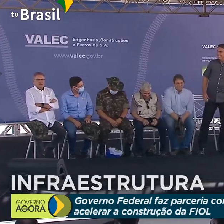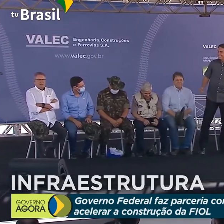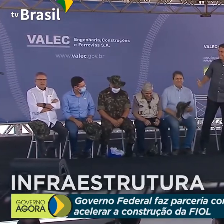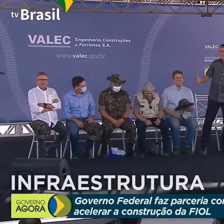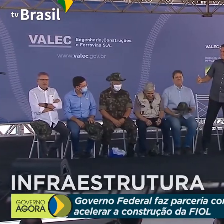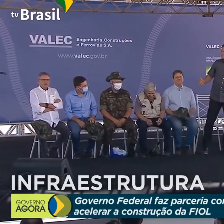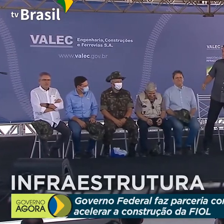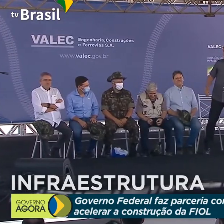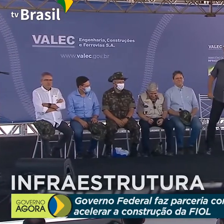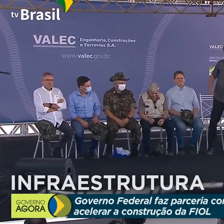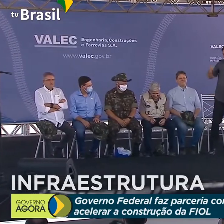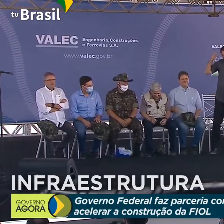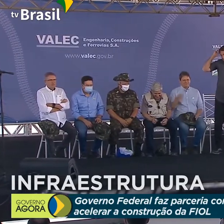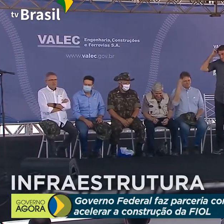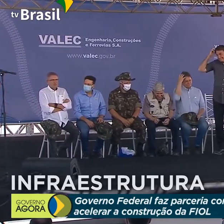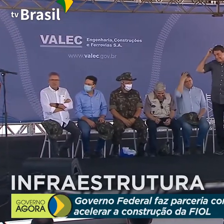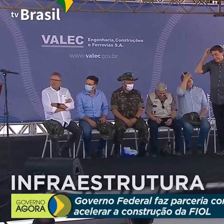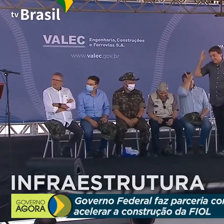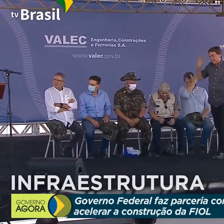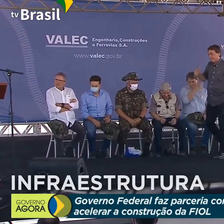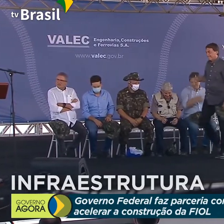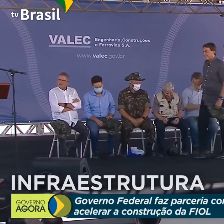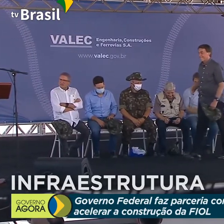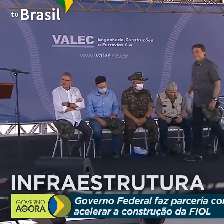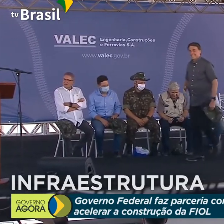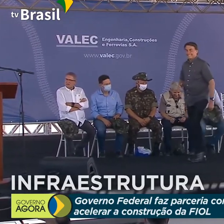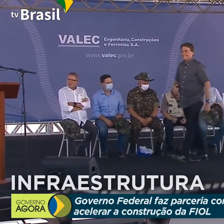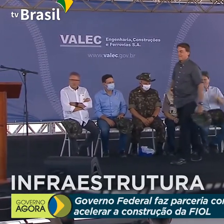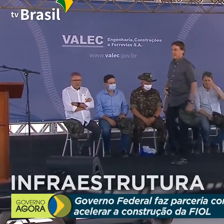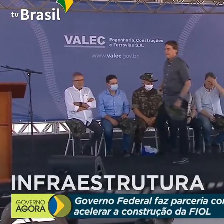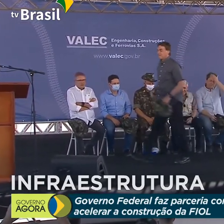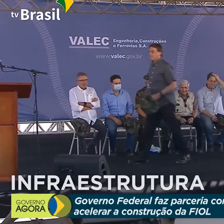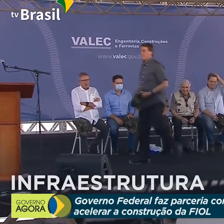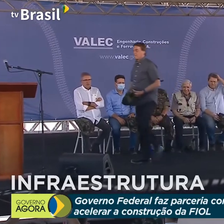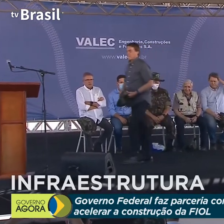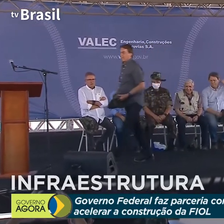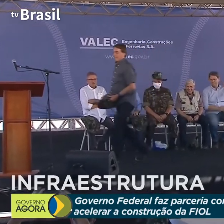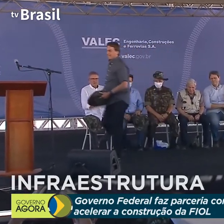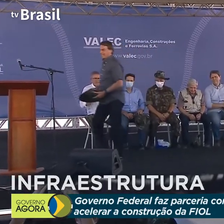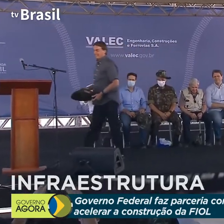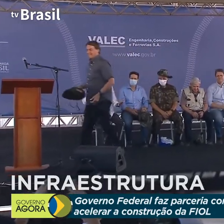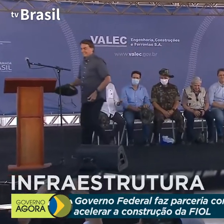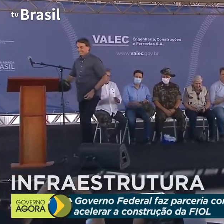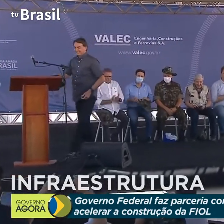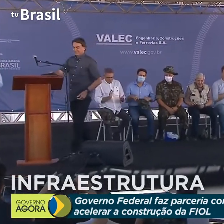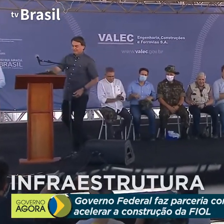Senhoras e senhores, com a palavra, o presidente da República, Jair Bolsonaro.